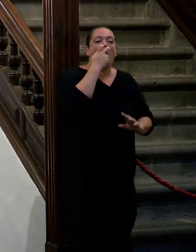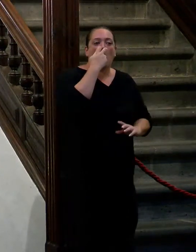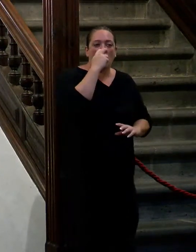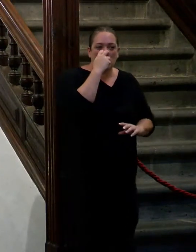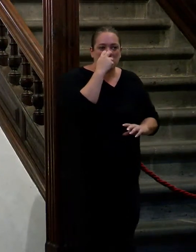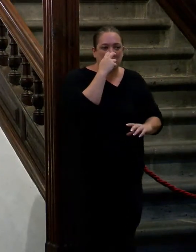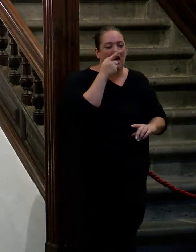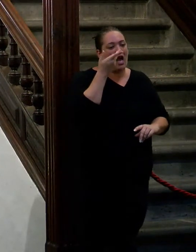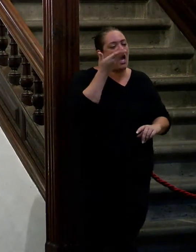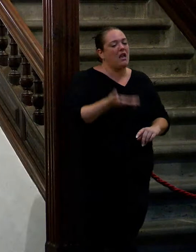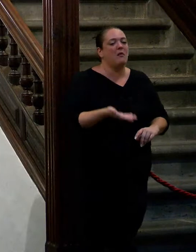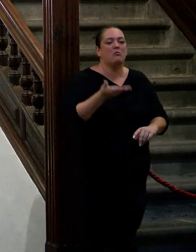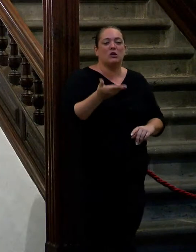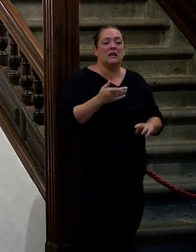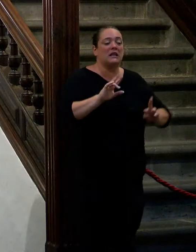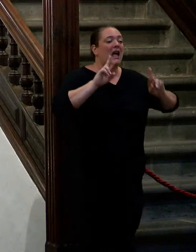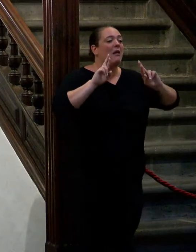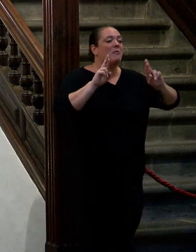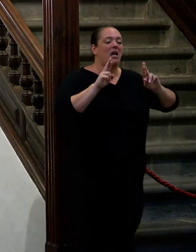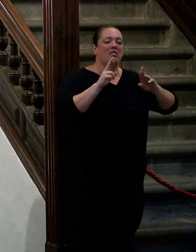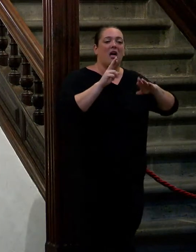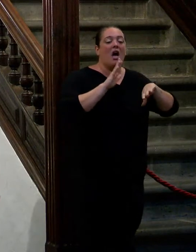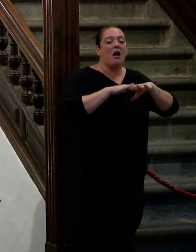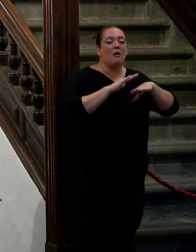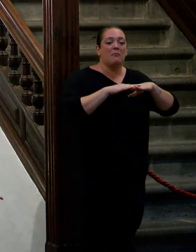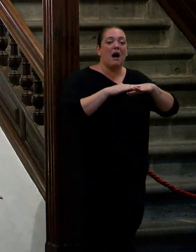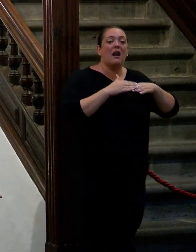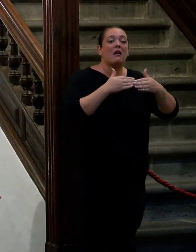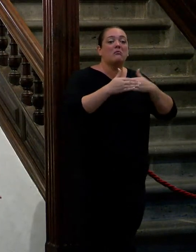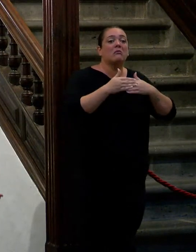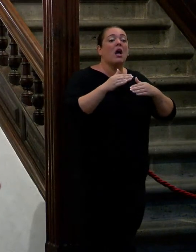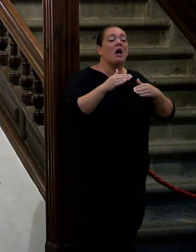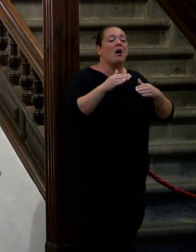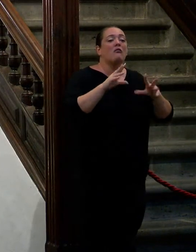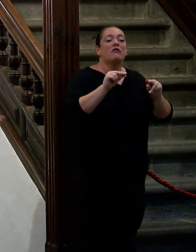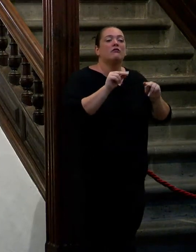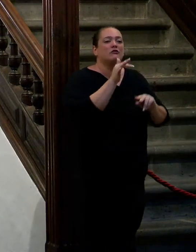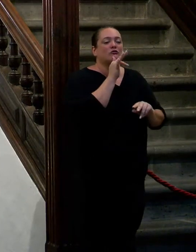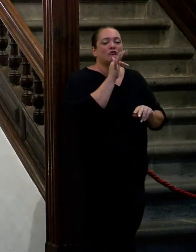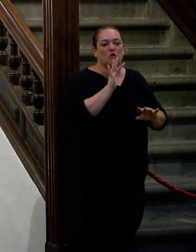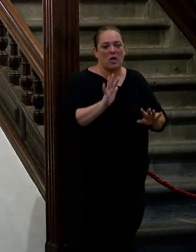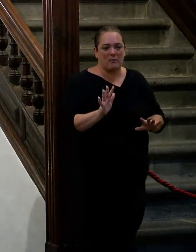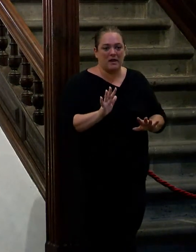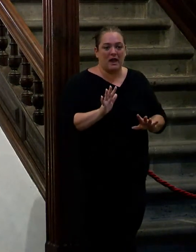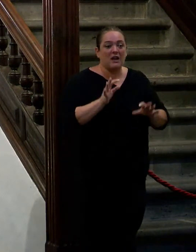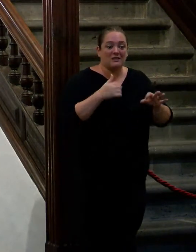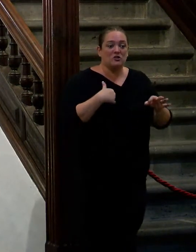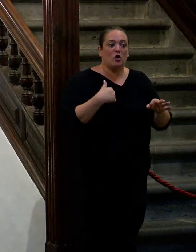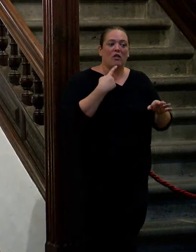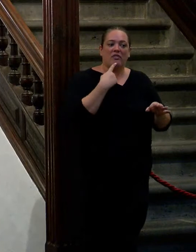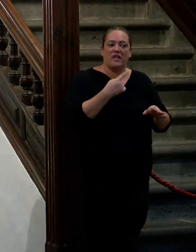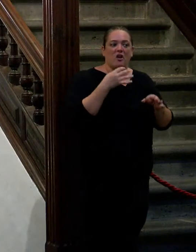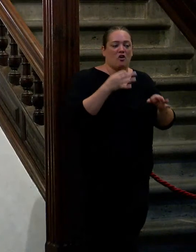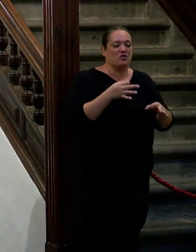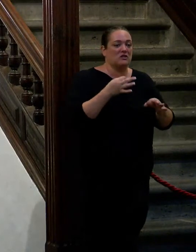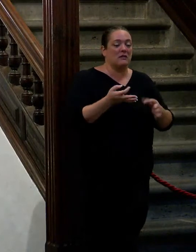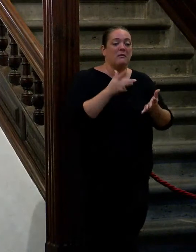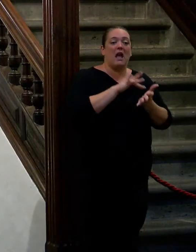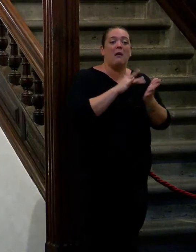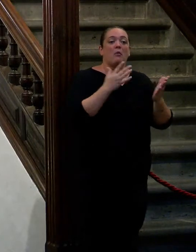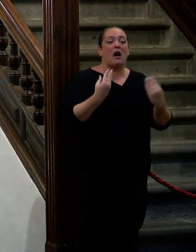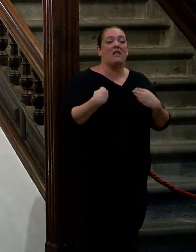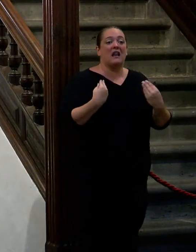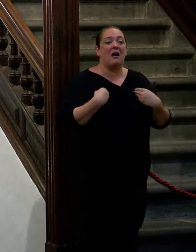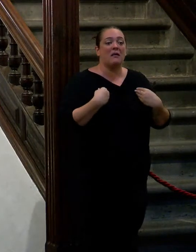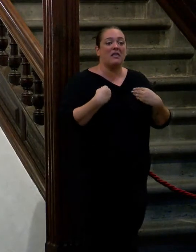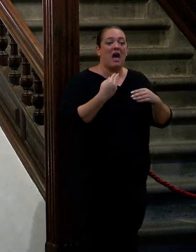esa nota de esperanza que nos queda para pensar que no hemos llegado al final y si no como digo yo siempre que hay un momento en la vida que no hay que hacer cola